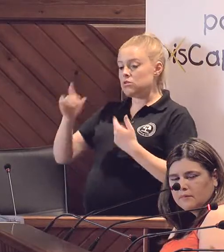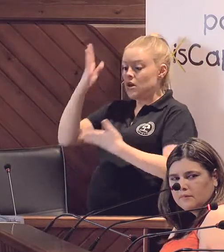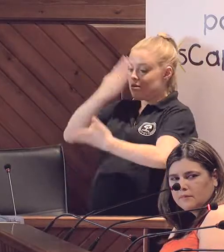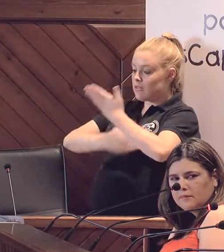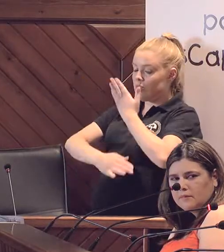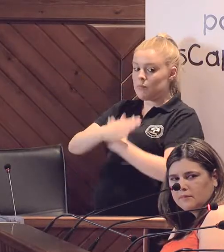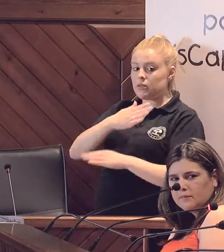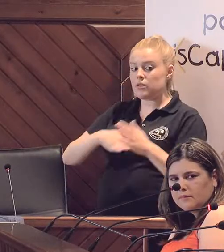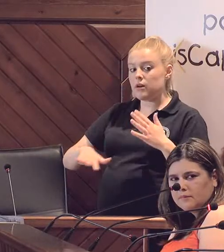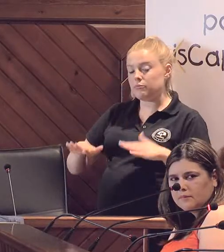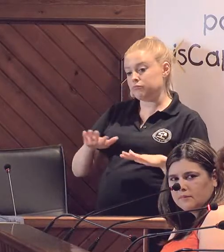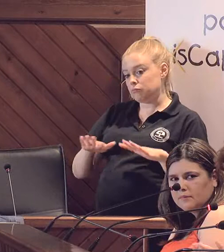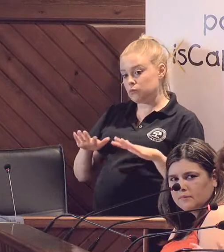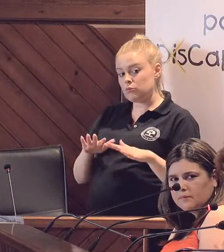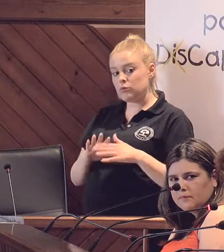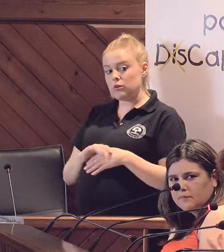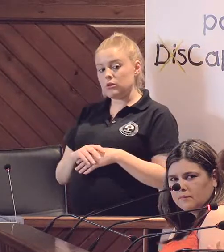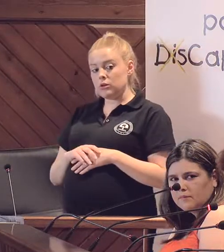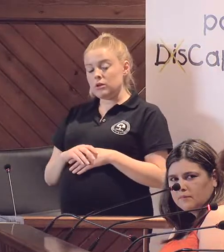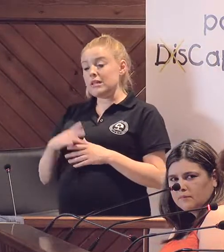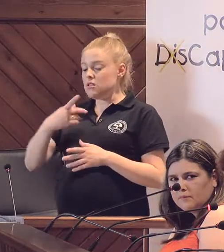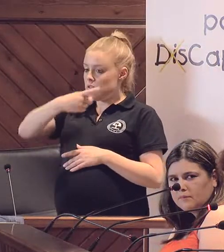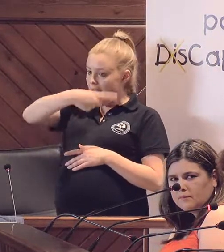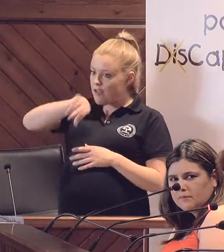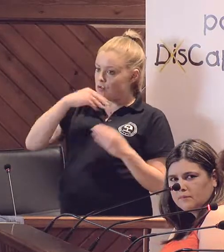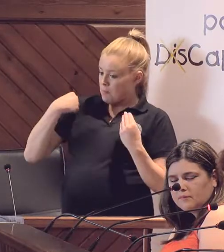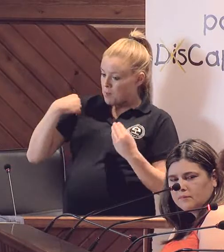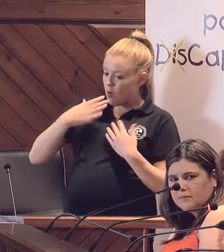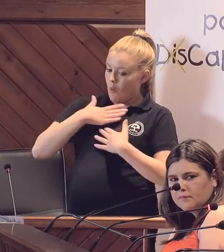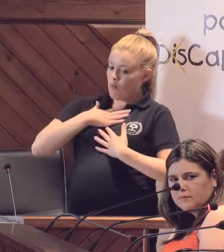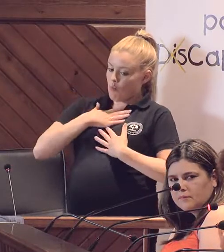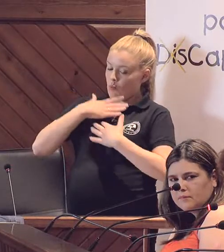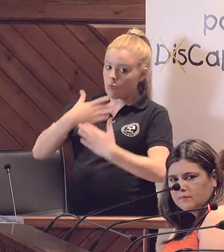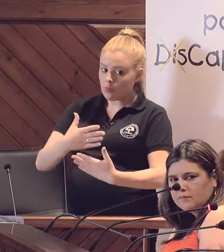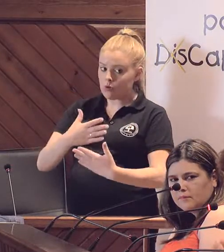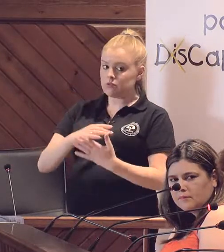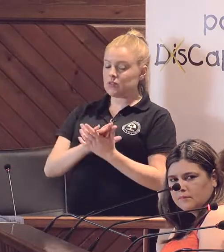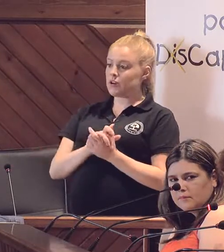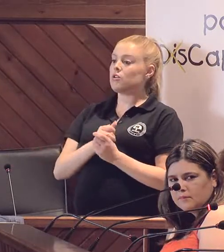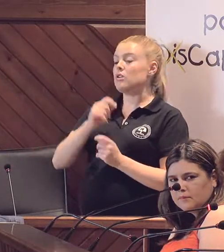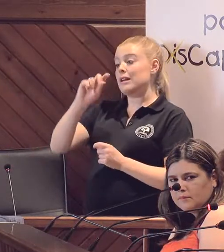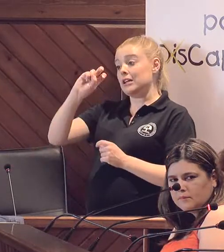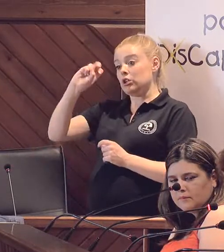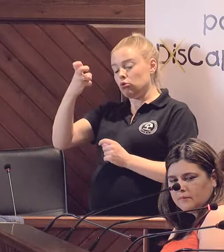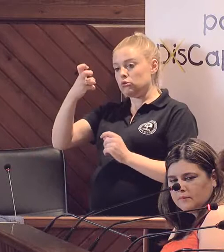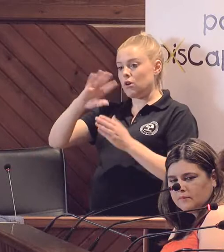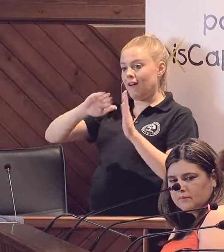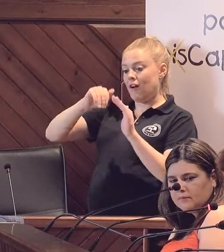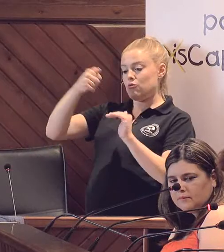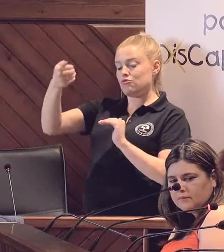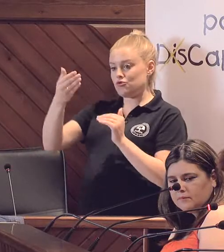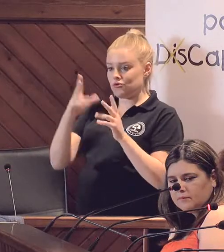tengan movilidad y demás, y ellos fueran los voluntarios los que vieran también la otra realidad de la otra exclusión social.